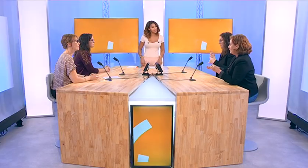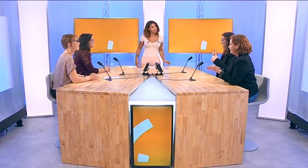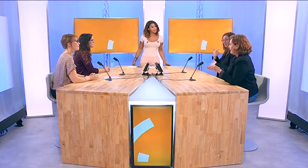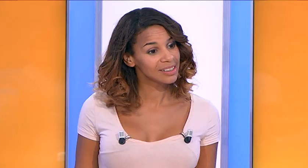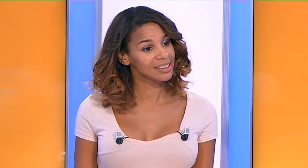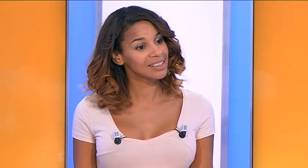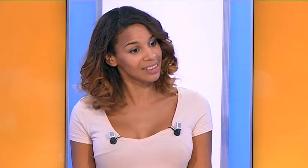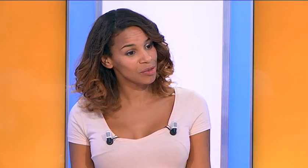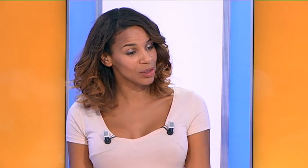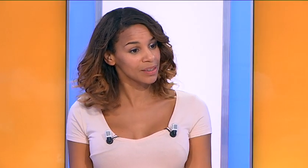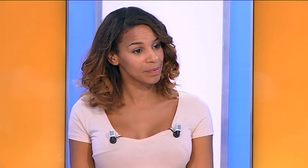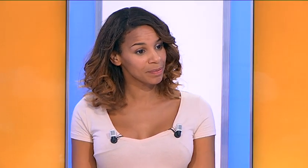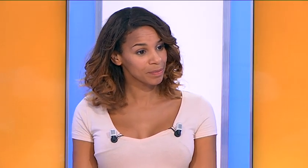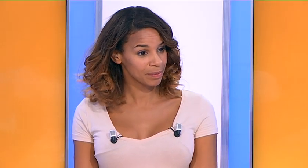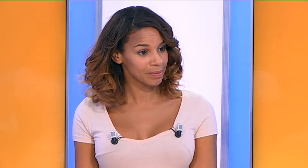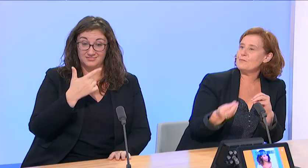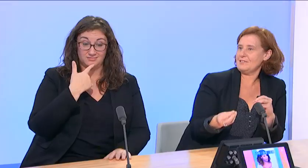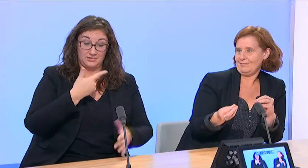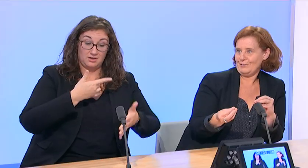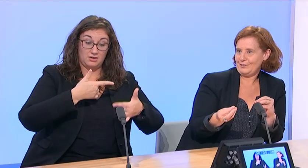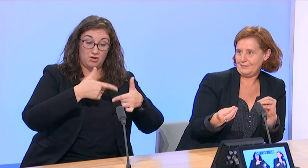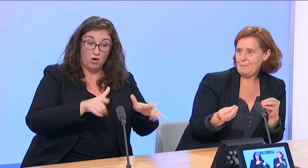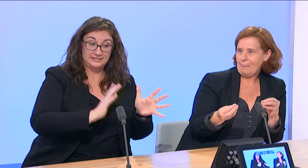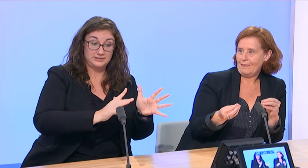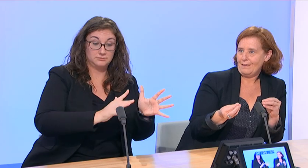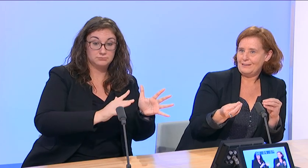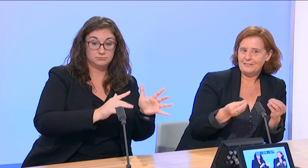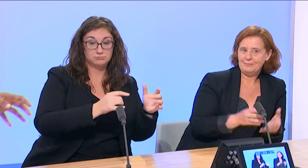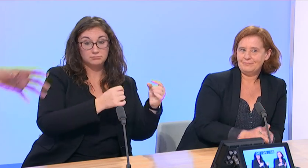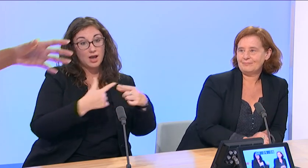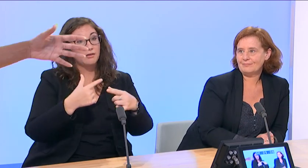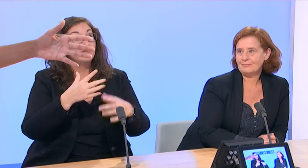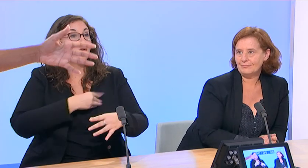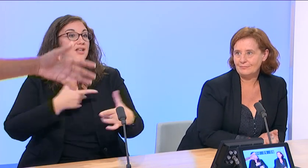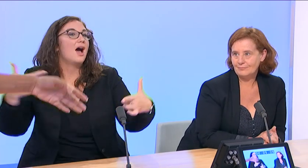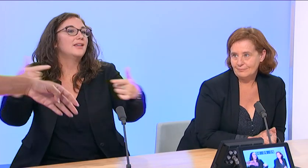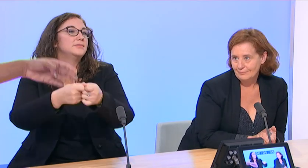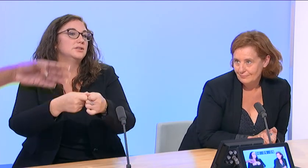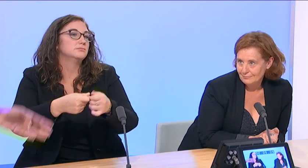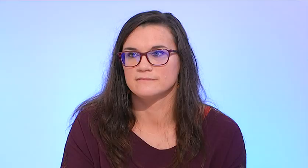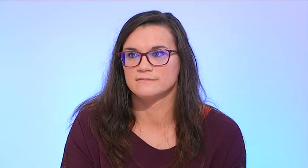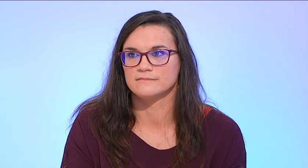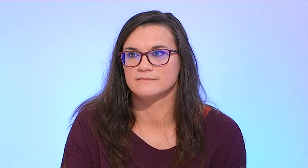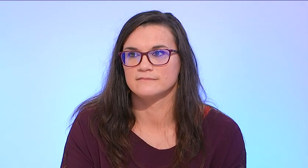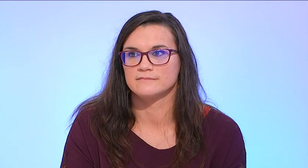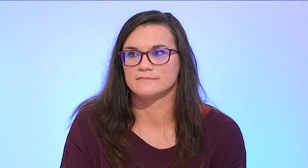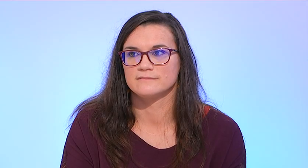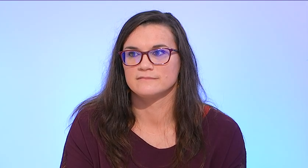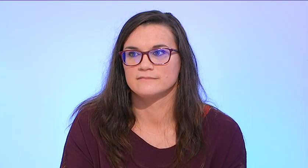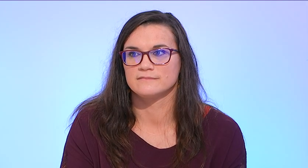est adaptée... un français. C'est un français adapté, en fait. Ce qui explique la raison pour laquelle, quand les sourds et malentendants regardent les sous